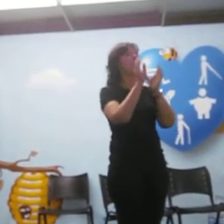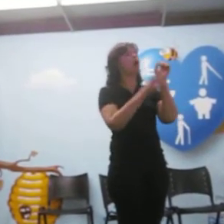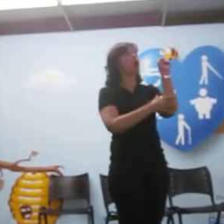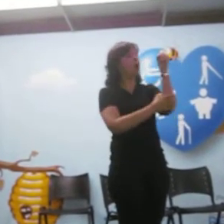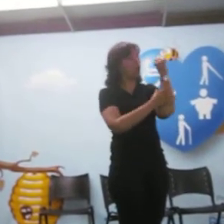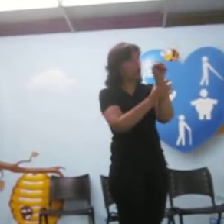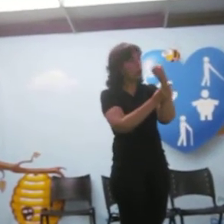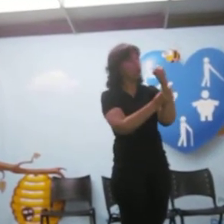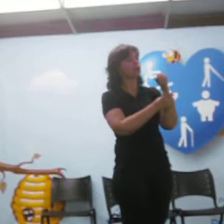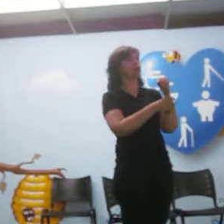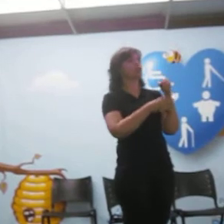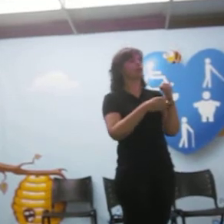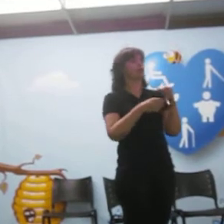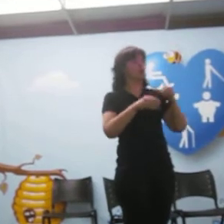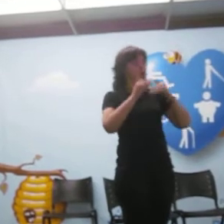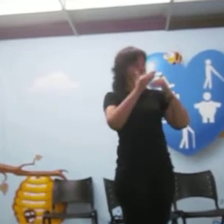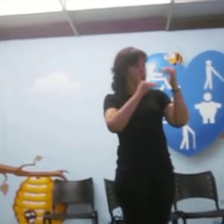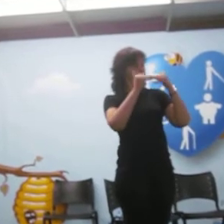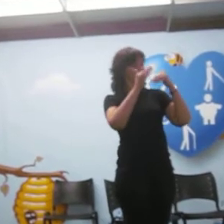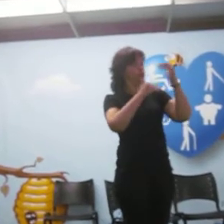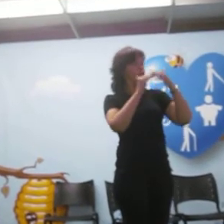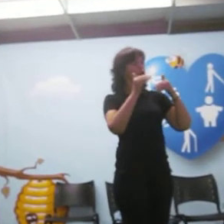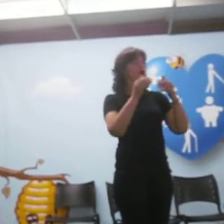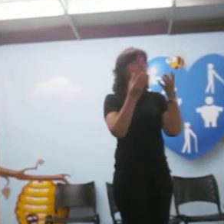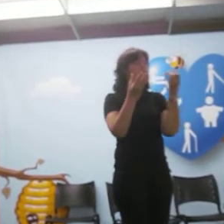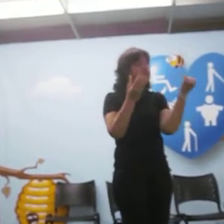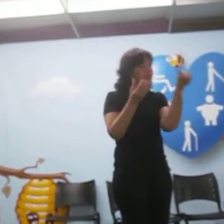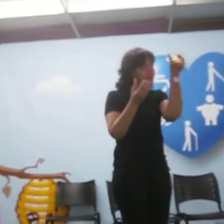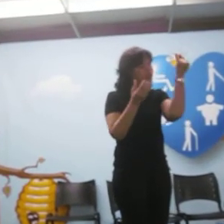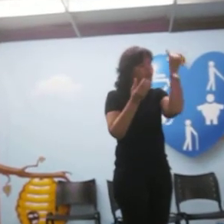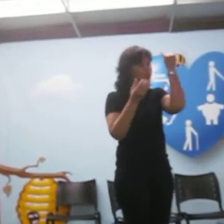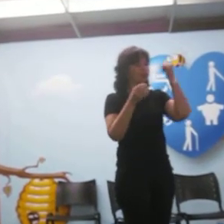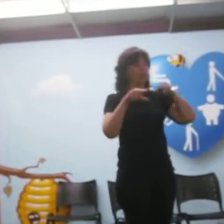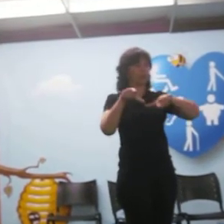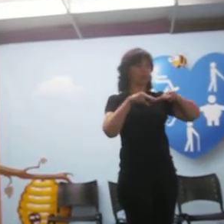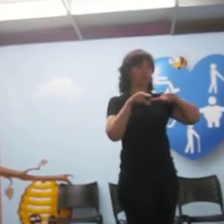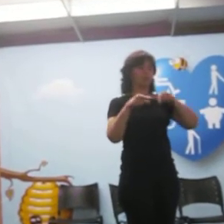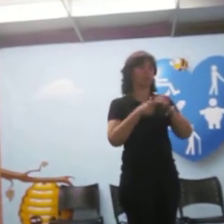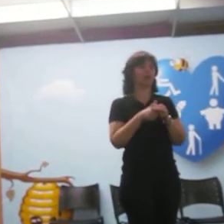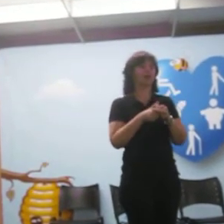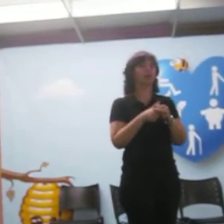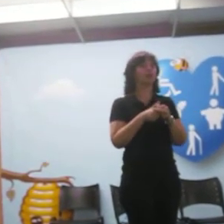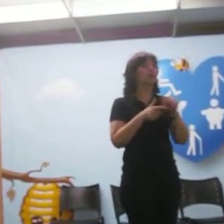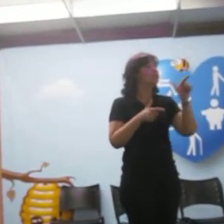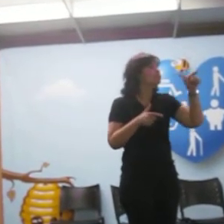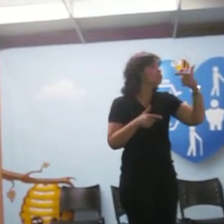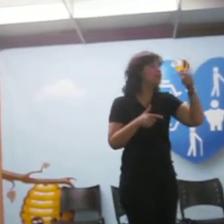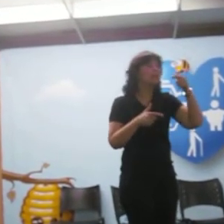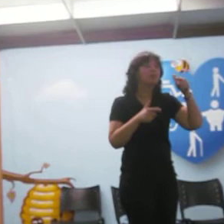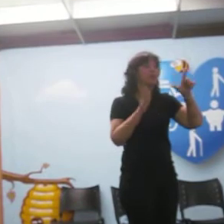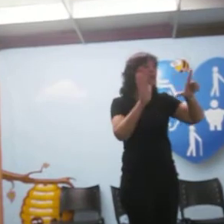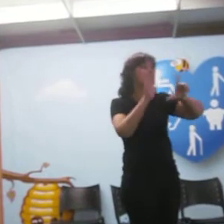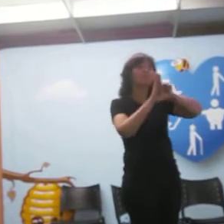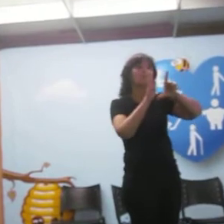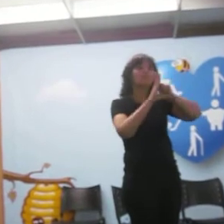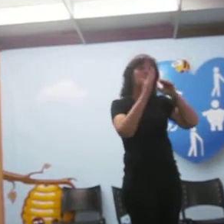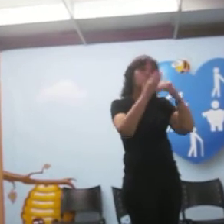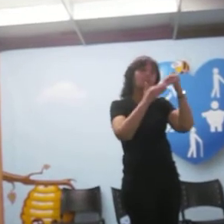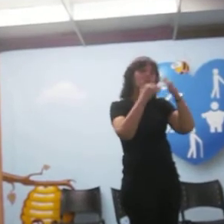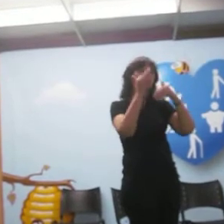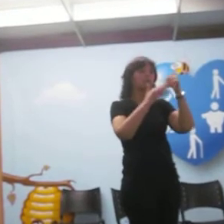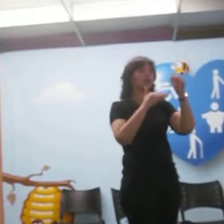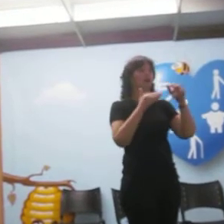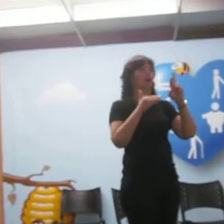protesista e o ortesista tem uma participação importante E ele sequer tem uma profissão no Brasil Desde